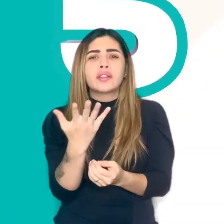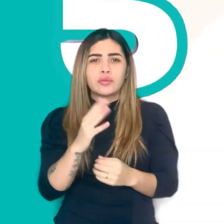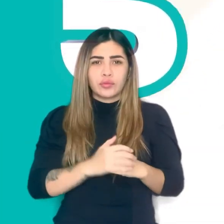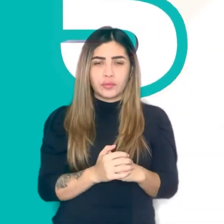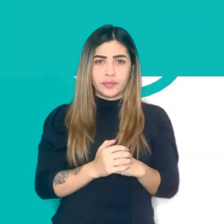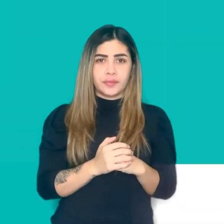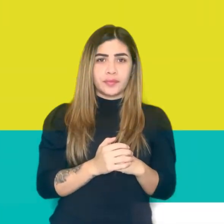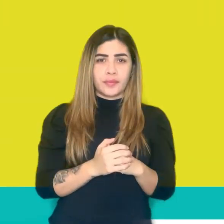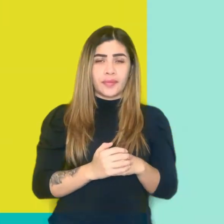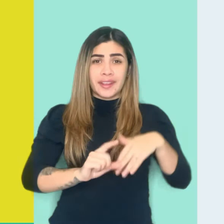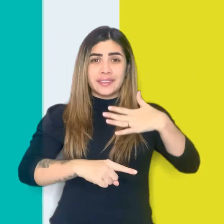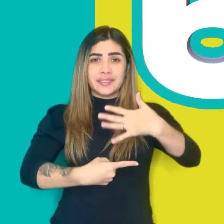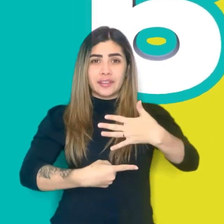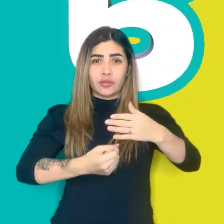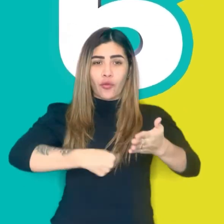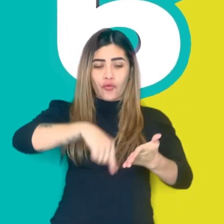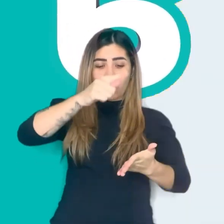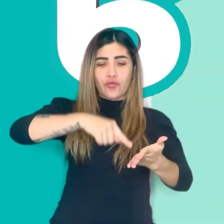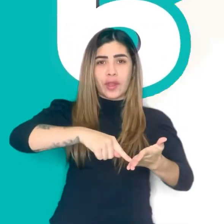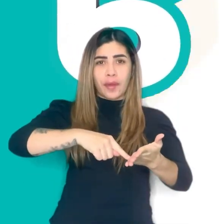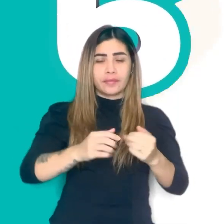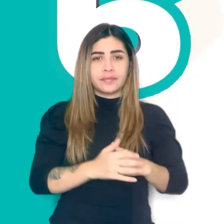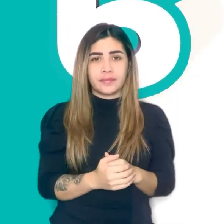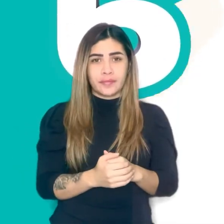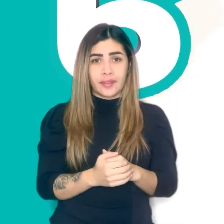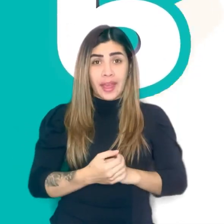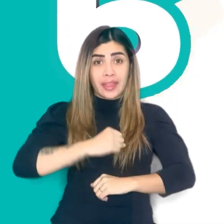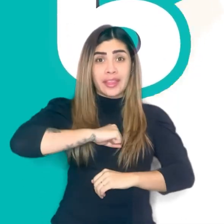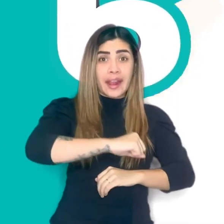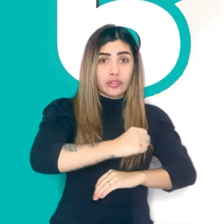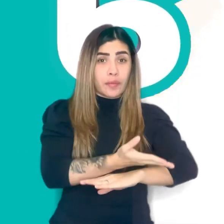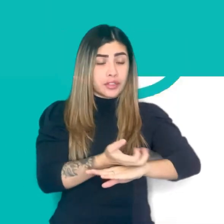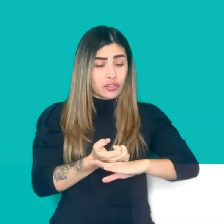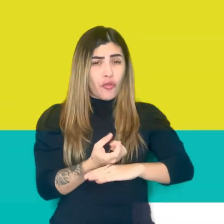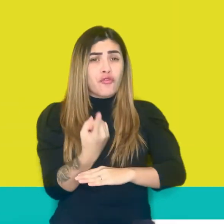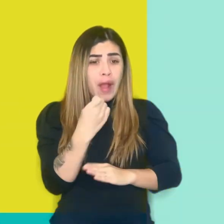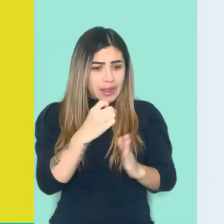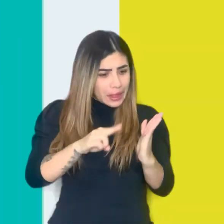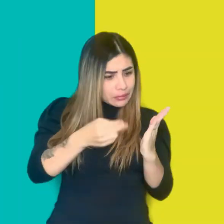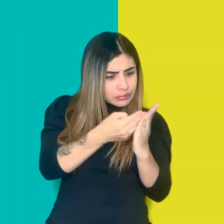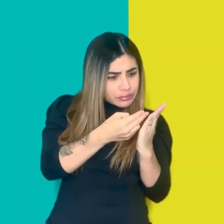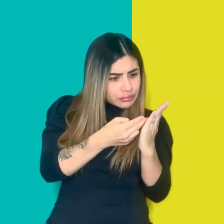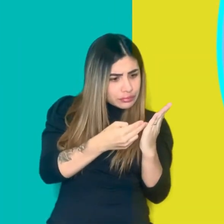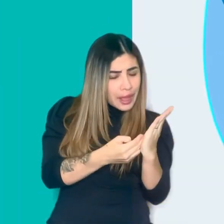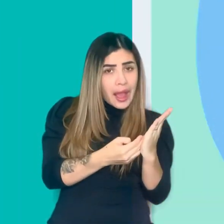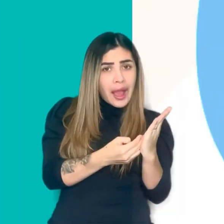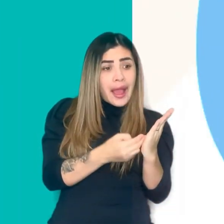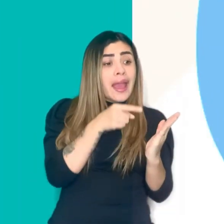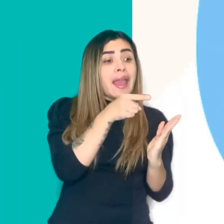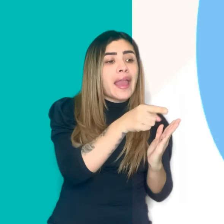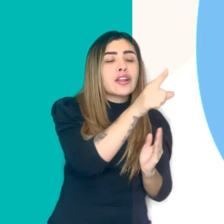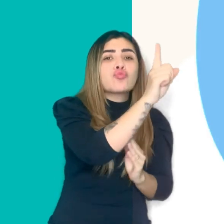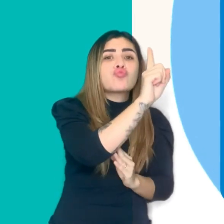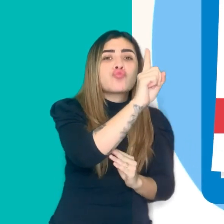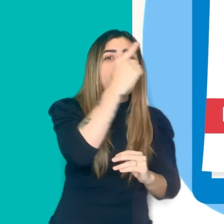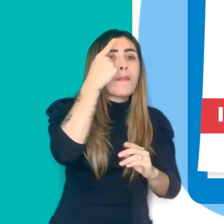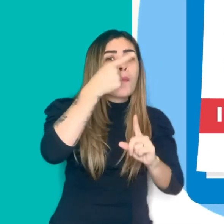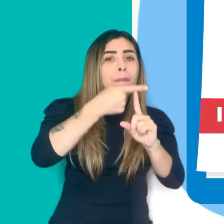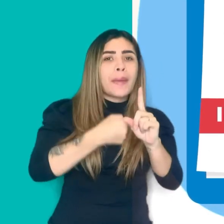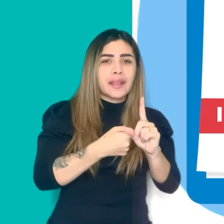petición. Y sexto, tu firma. Si tu derecho de petición no está completo, la autoridad te dará hasta un